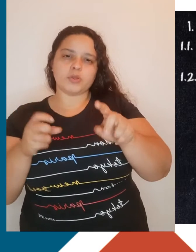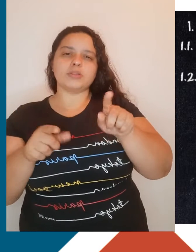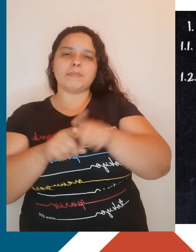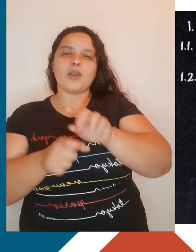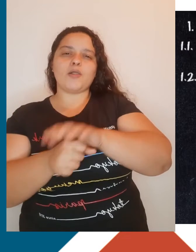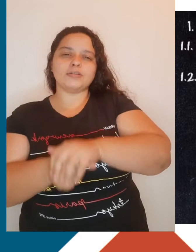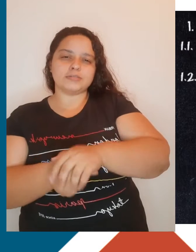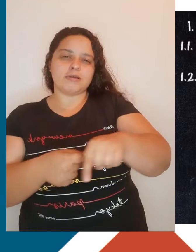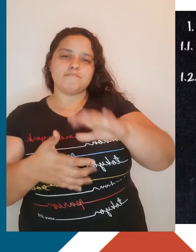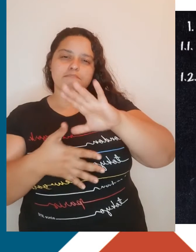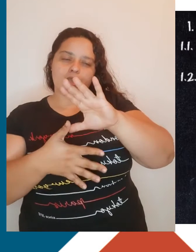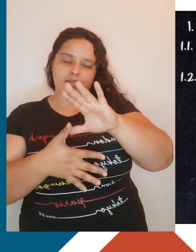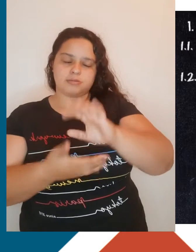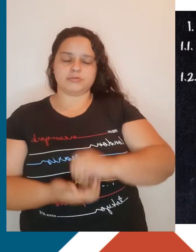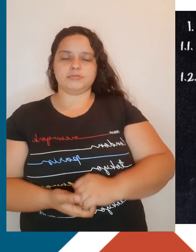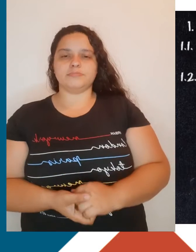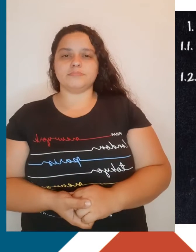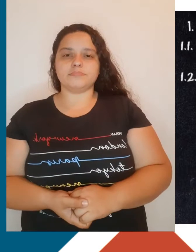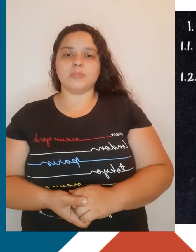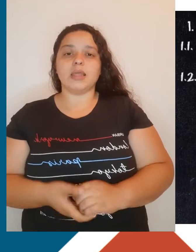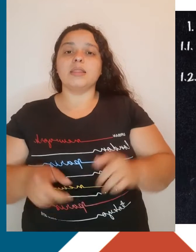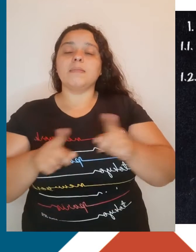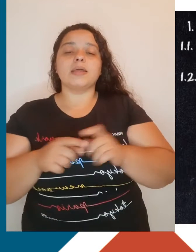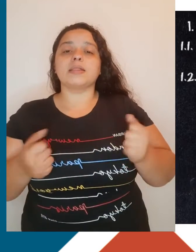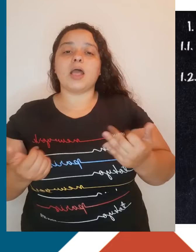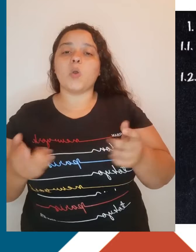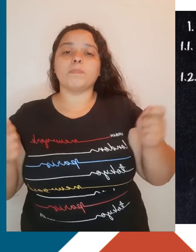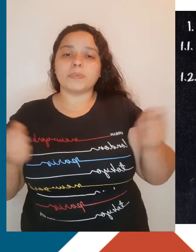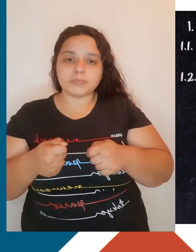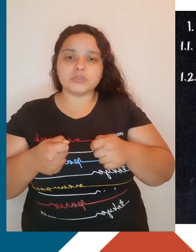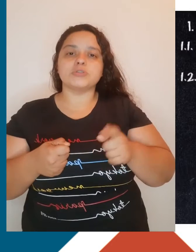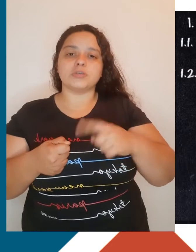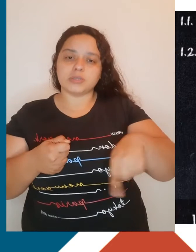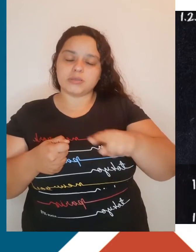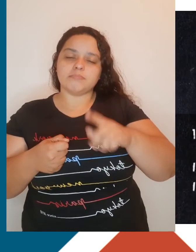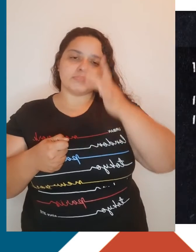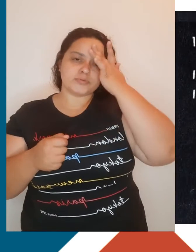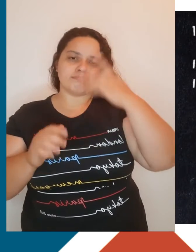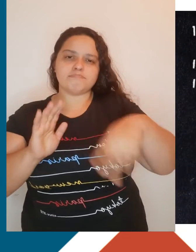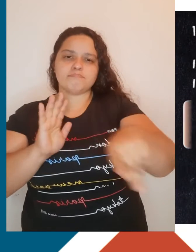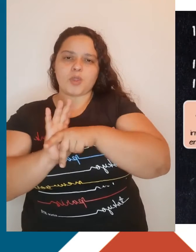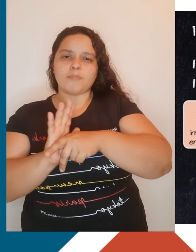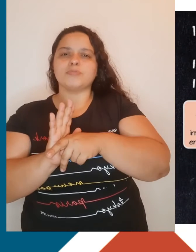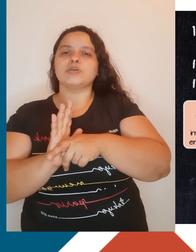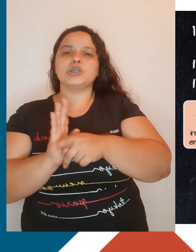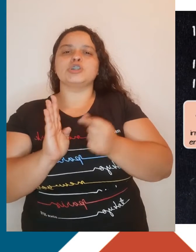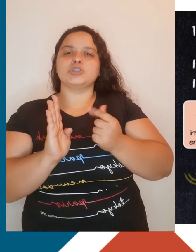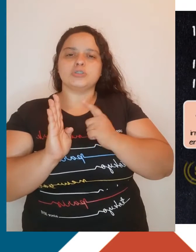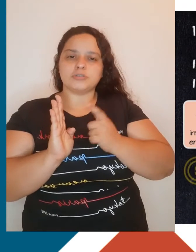Américas. Isso permitiu que os donos dessas companhias, os burgueses, acumulassem capital